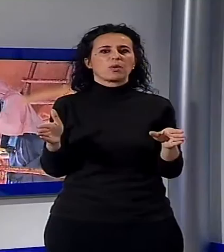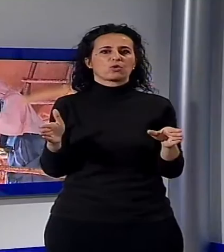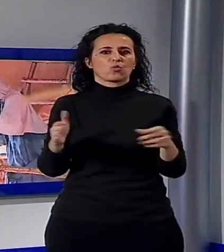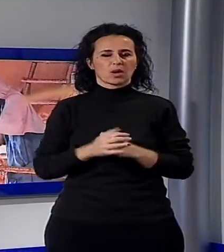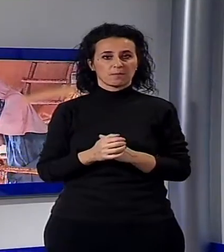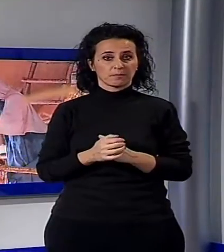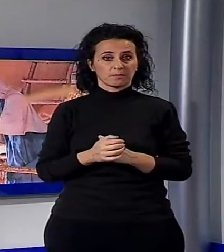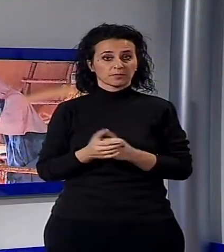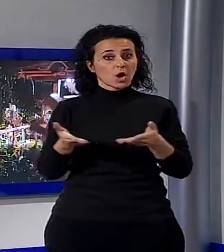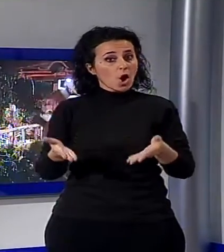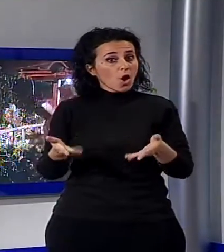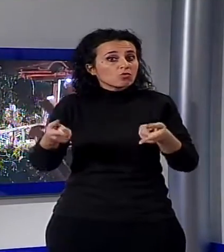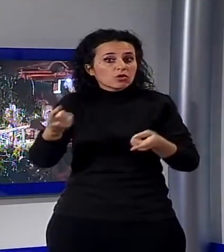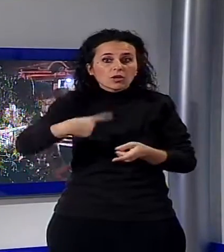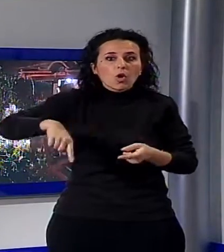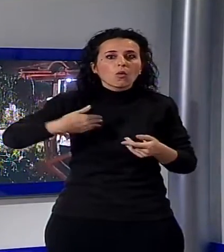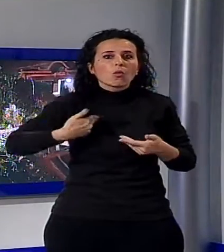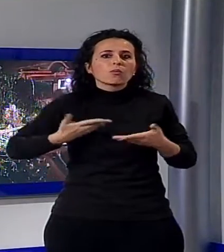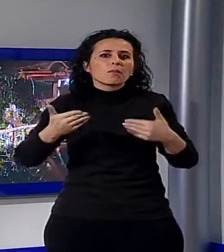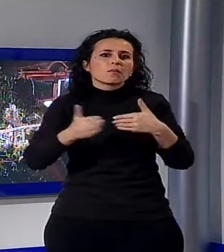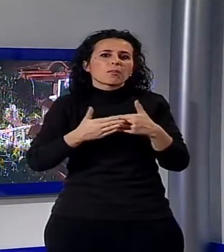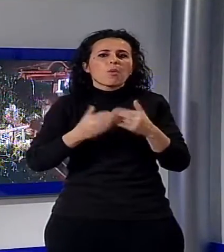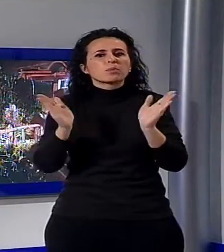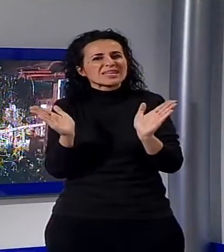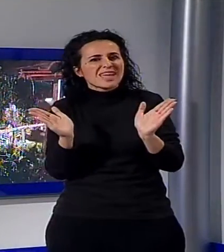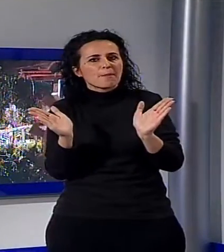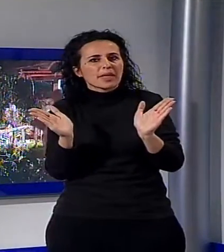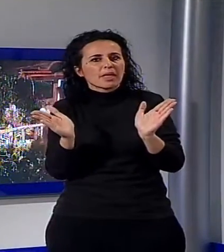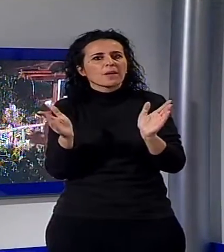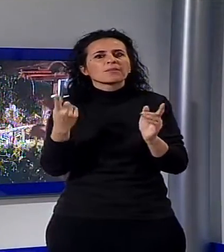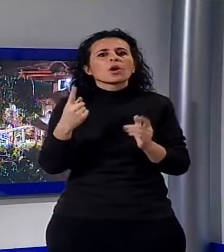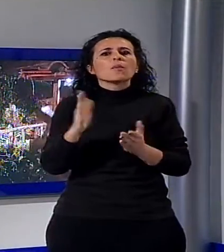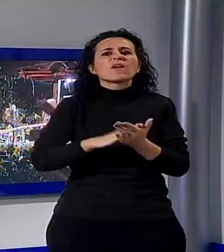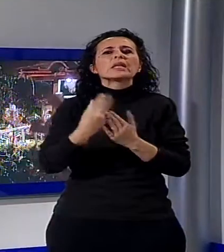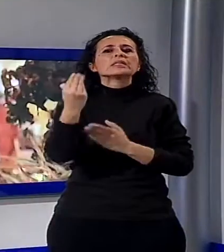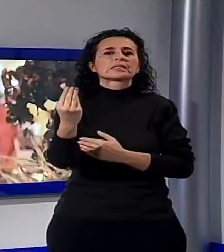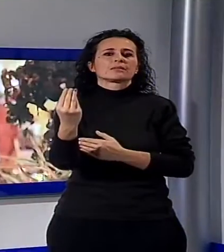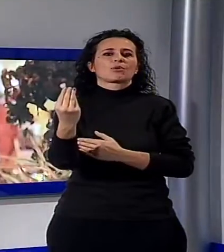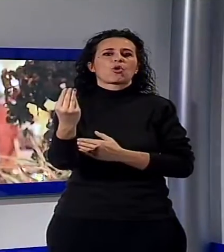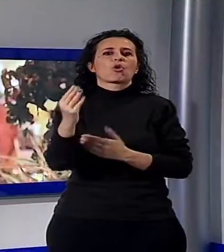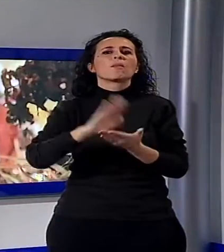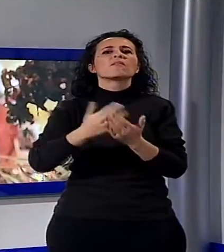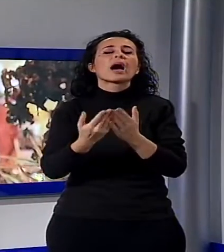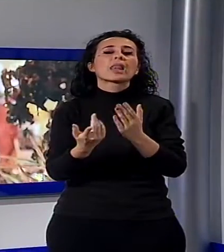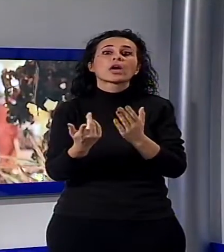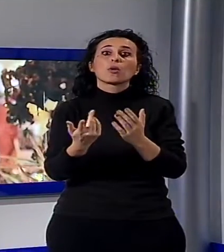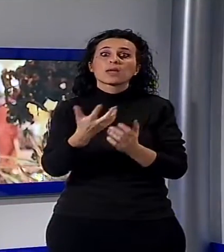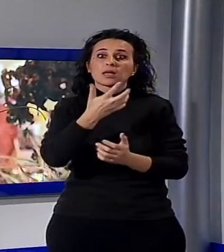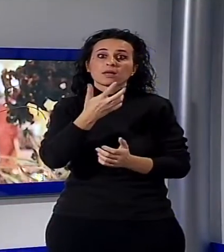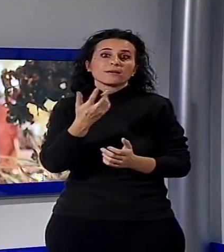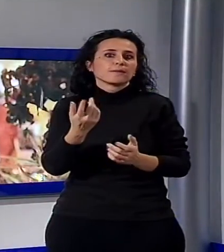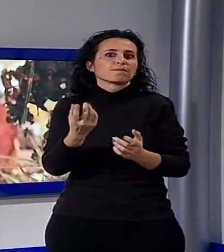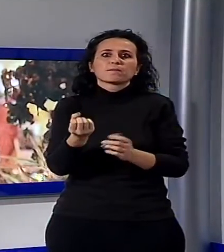qua davanti al presepe di Dezza Alta, che è un simbolo, una piccola gemma di una realizzazione